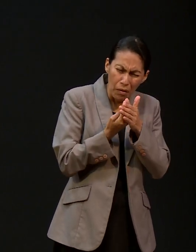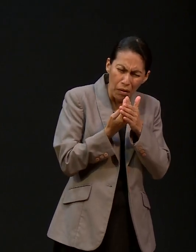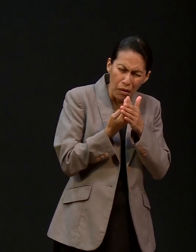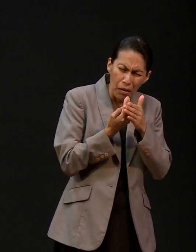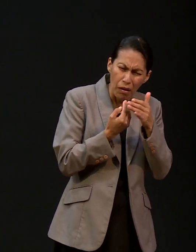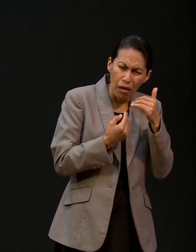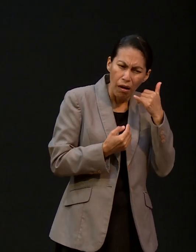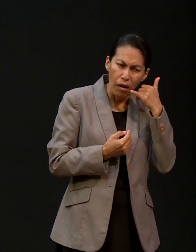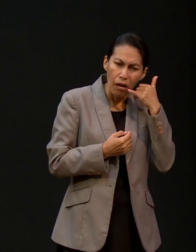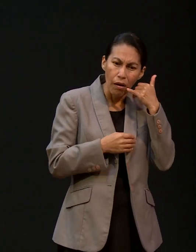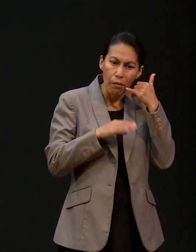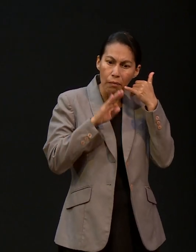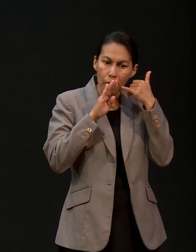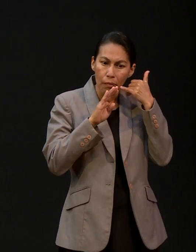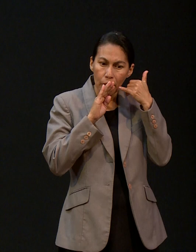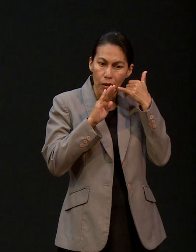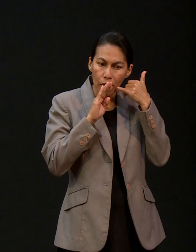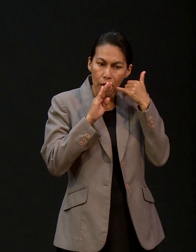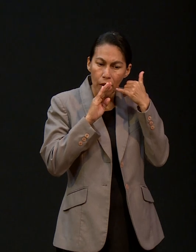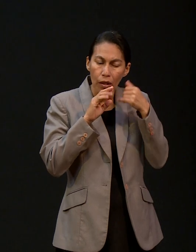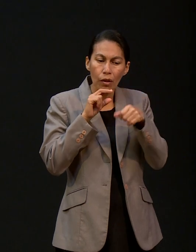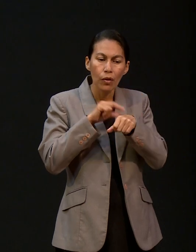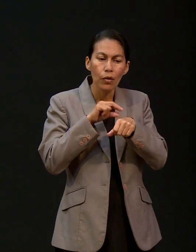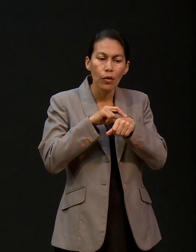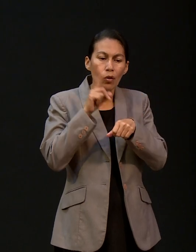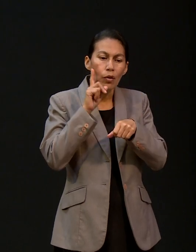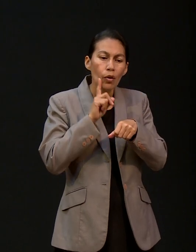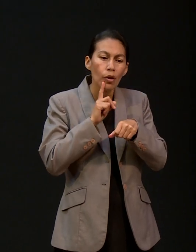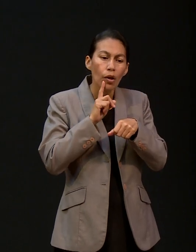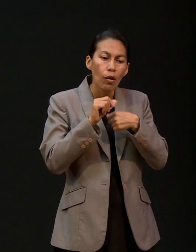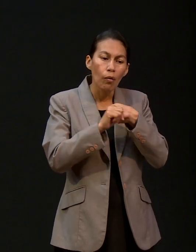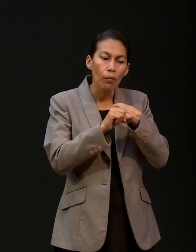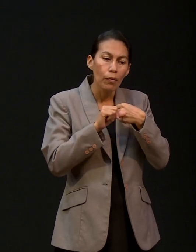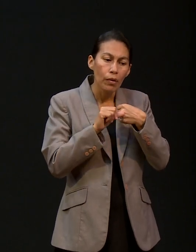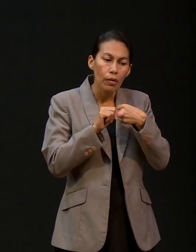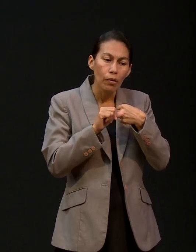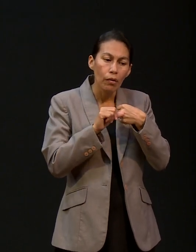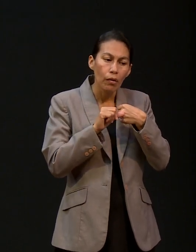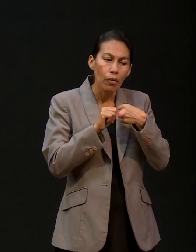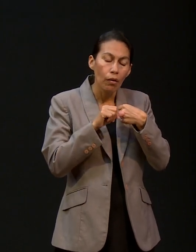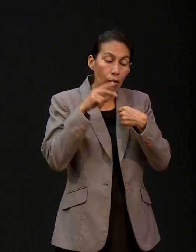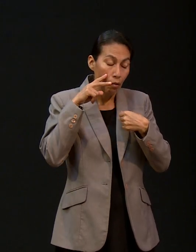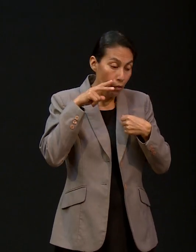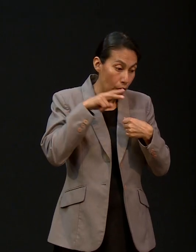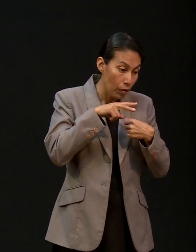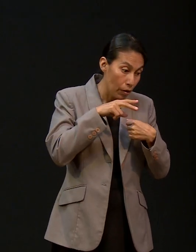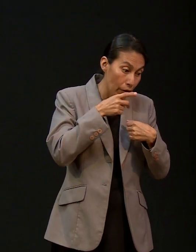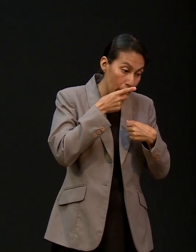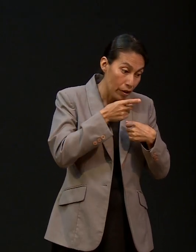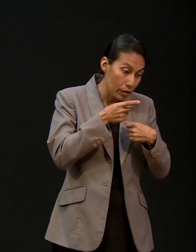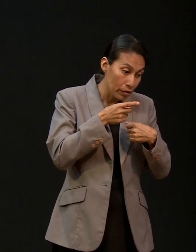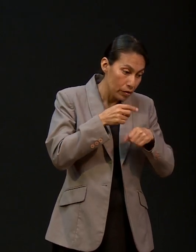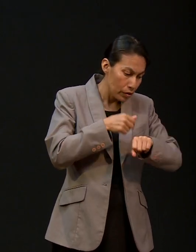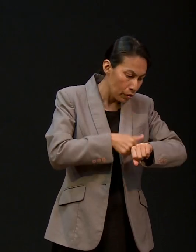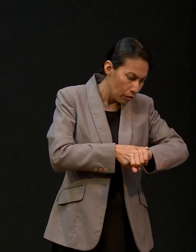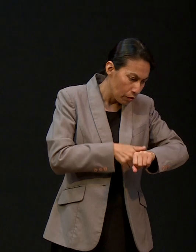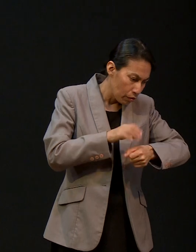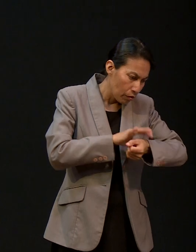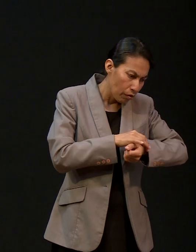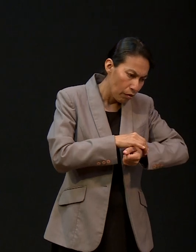A mí está la doctora que lo operó y dice que al ver los signos de mi abuelito que están bien,